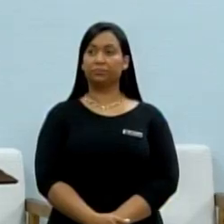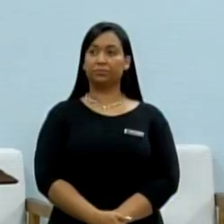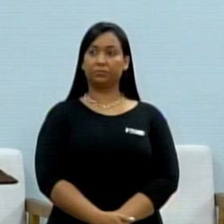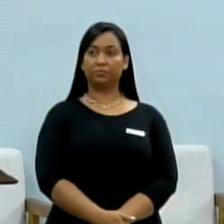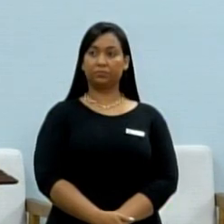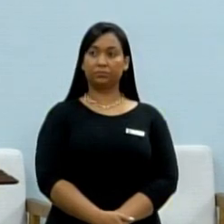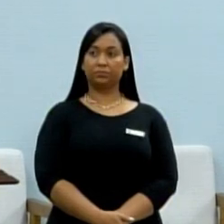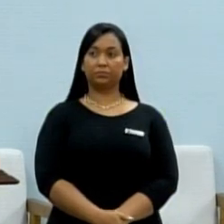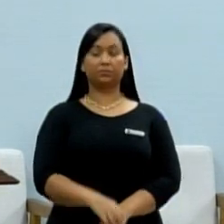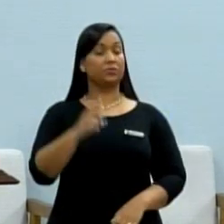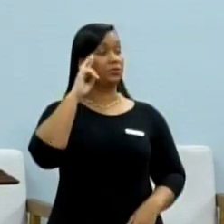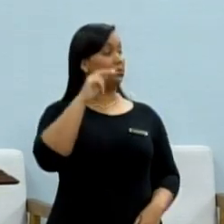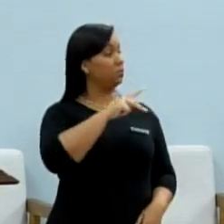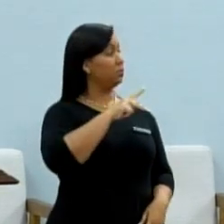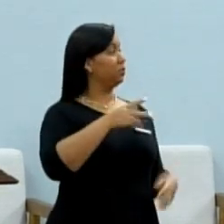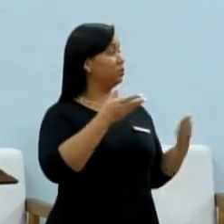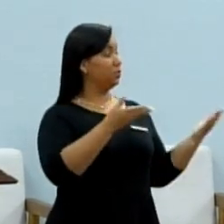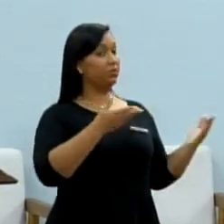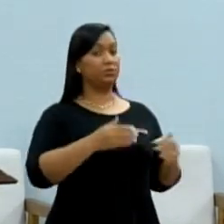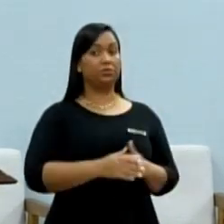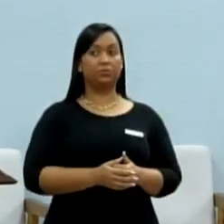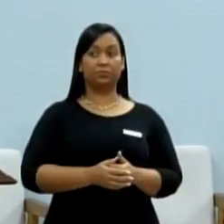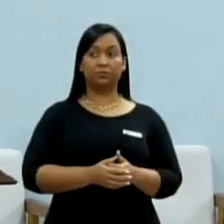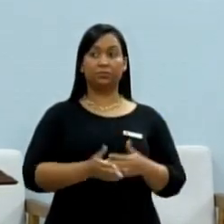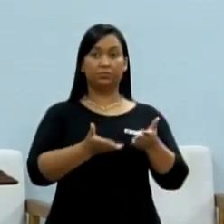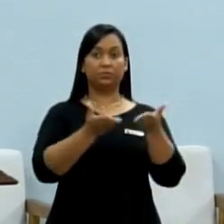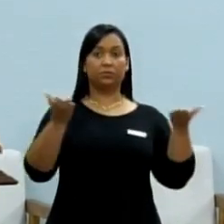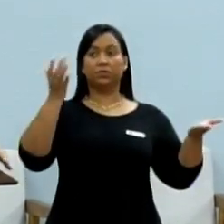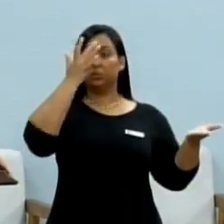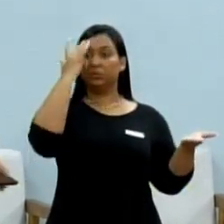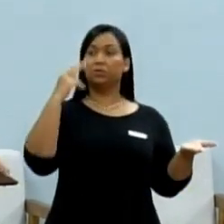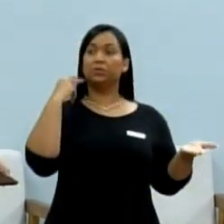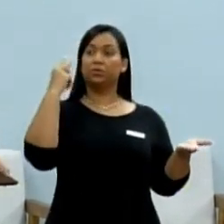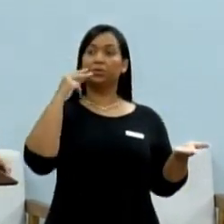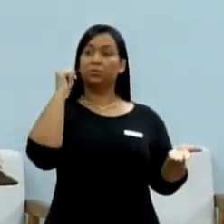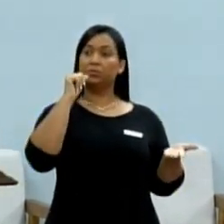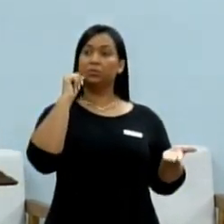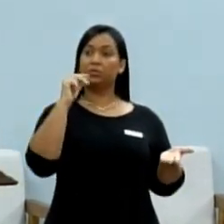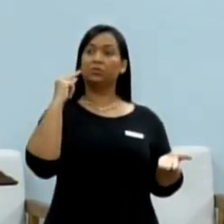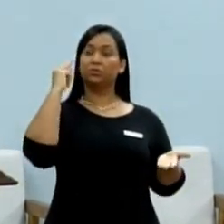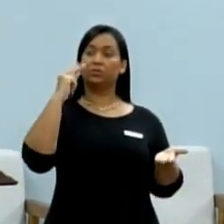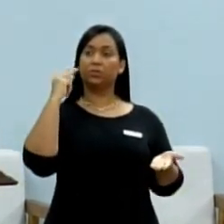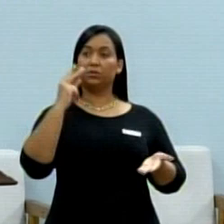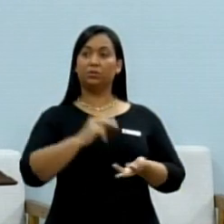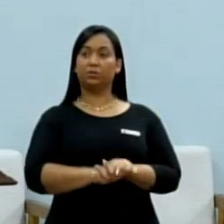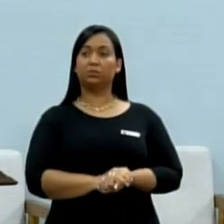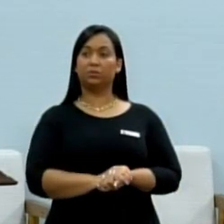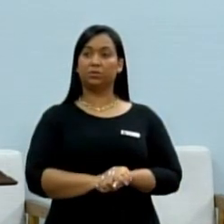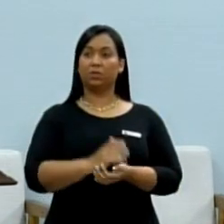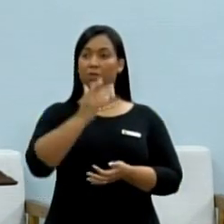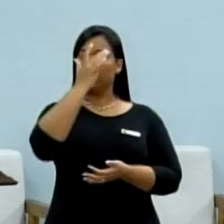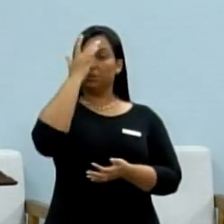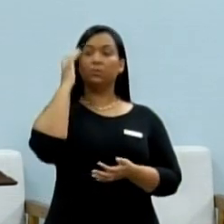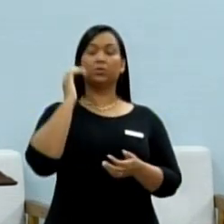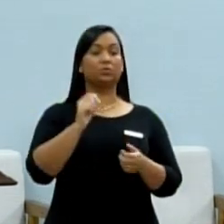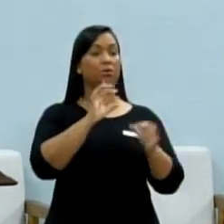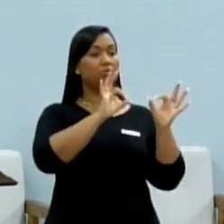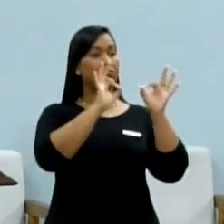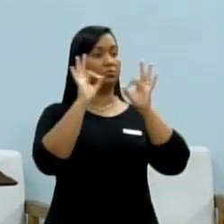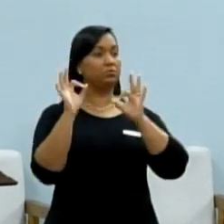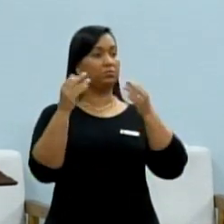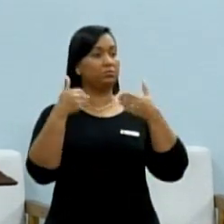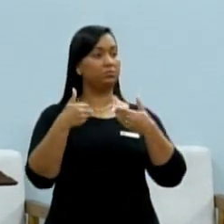Senhor presidente, senhores vereadores, vereadoras, público que me assiste,